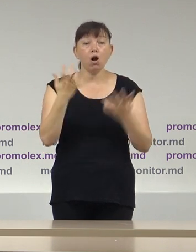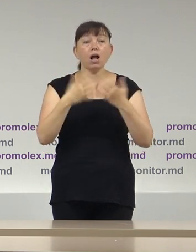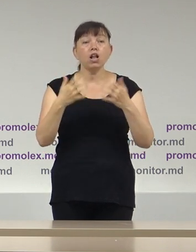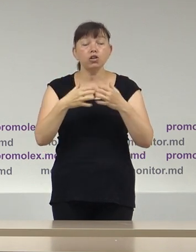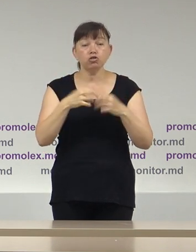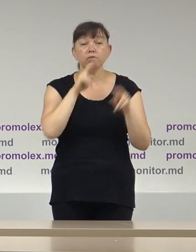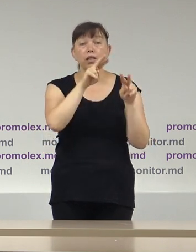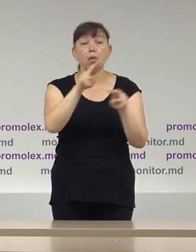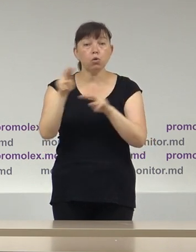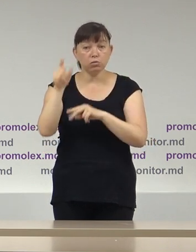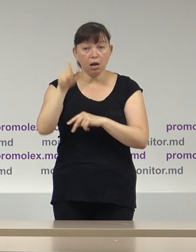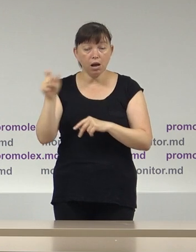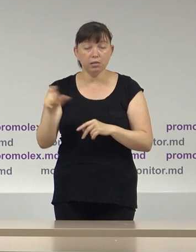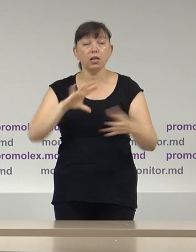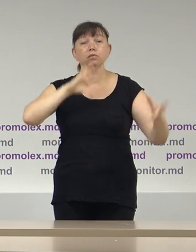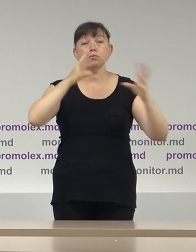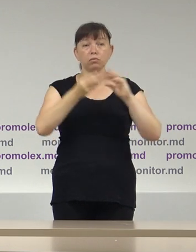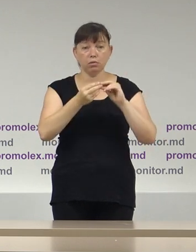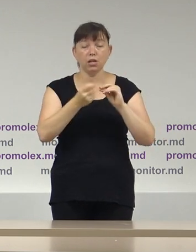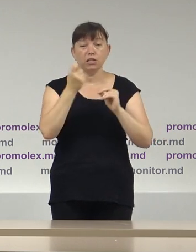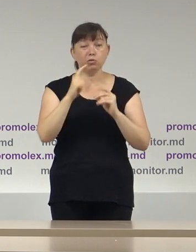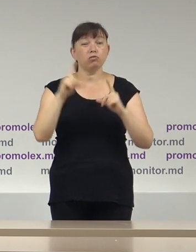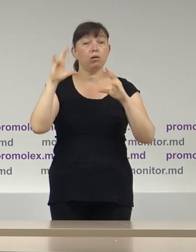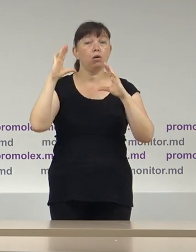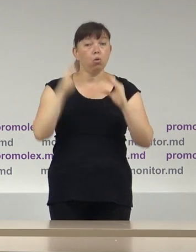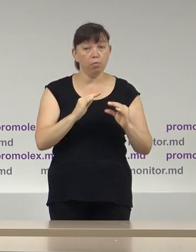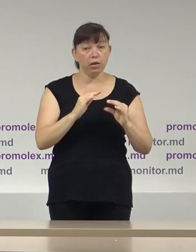de observatori per total a descrescut,